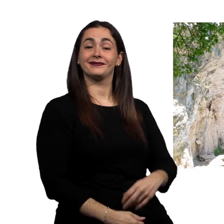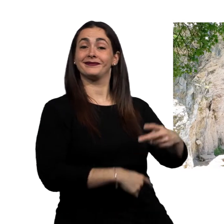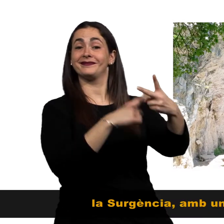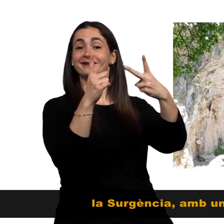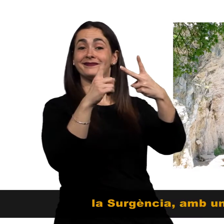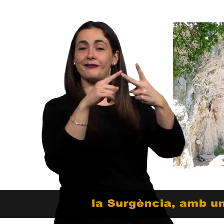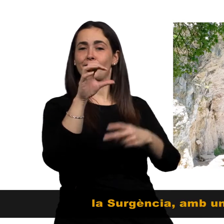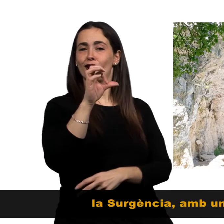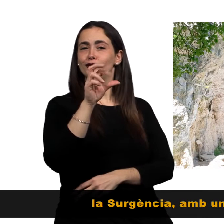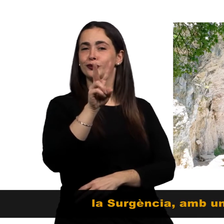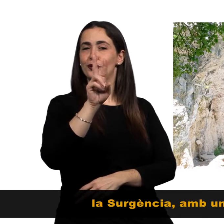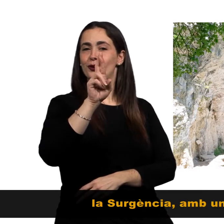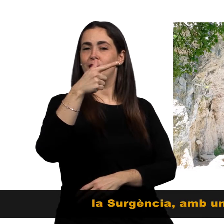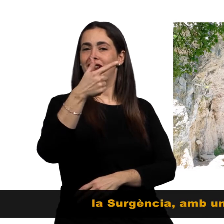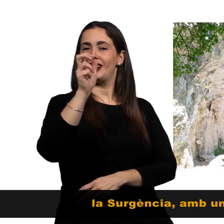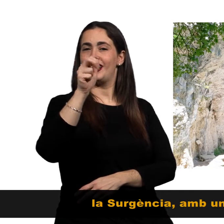la Surgència amb una gran balma